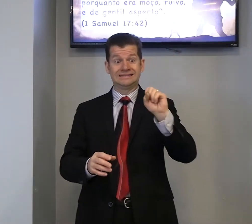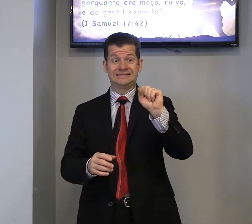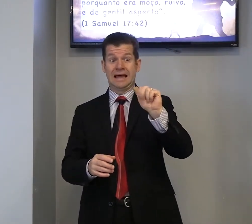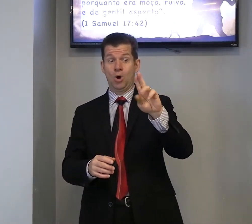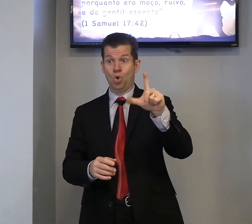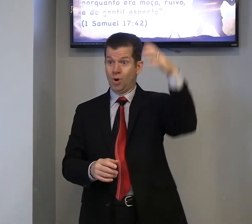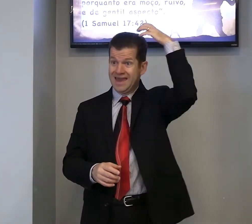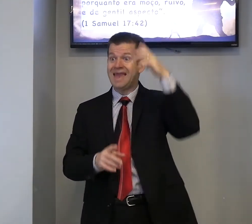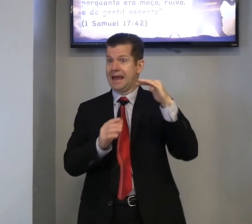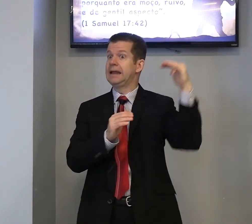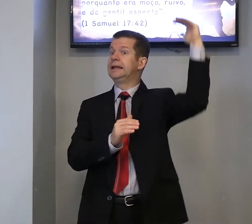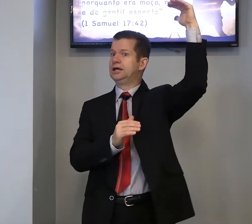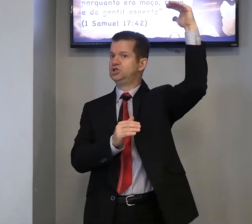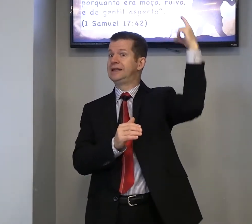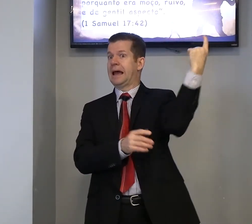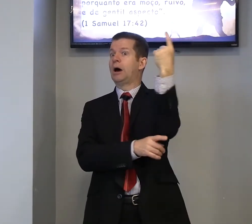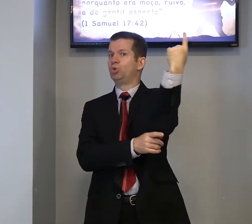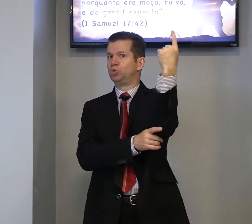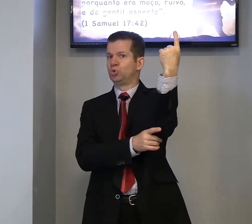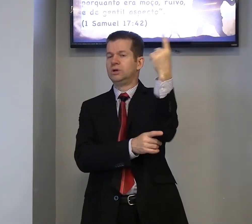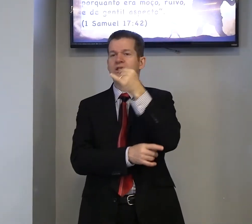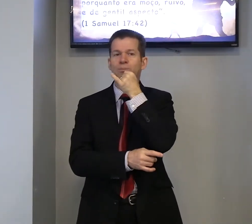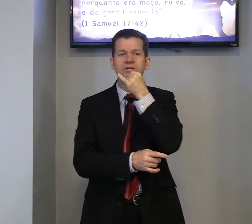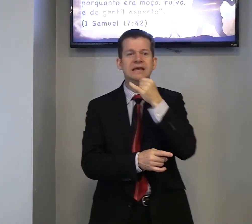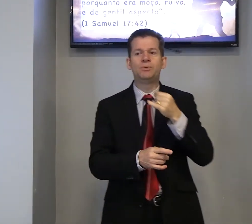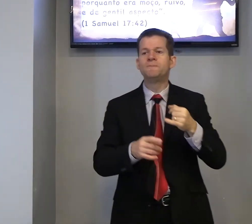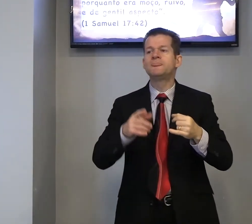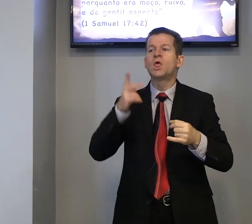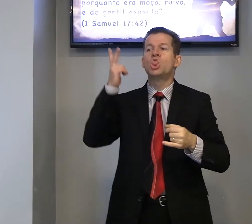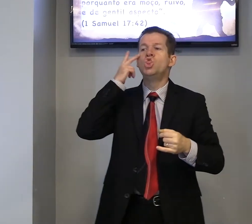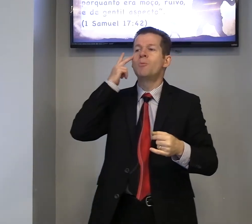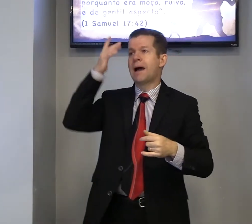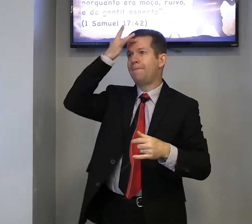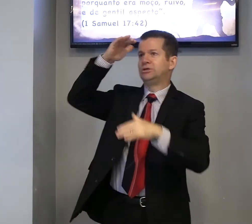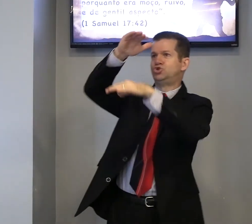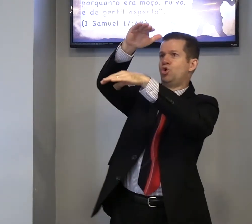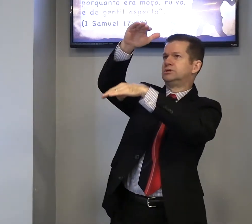Saúl, o rei, era grande, era alto, então, exemplo, normal, pessoas,